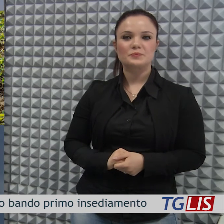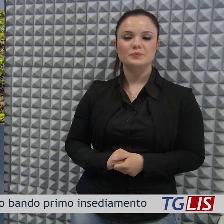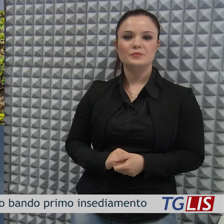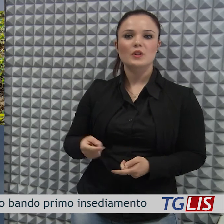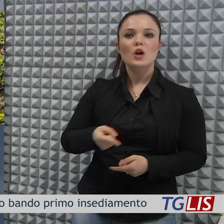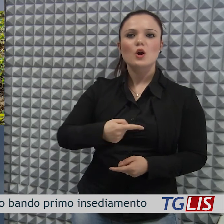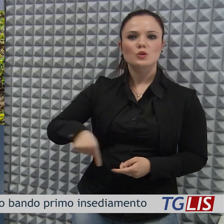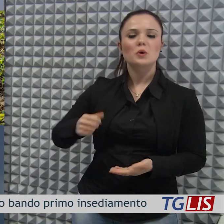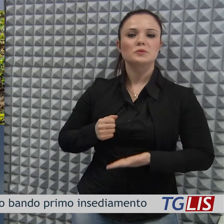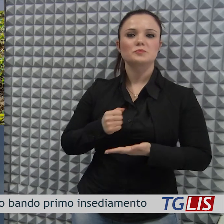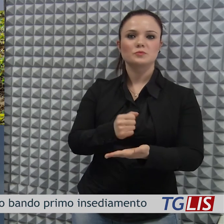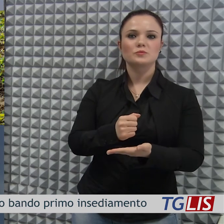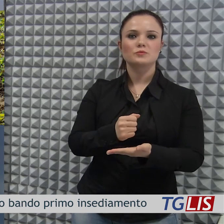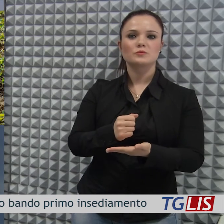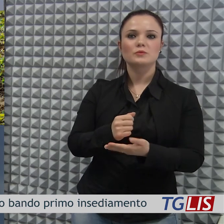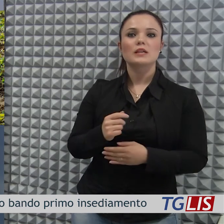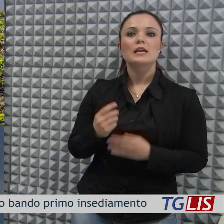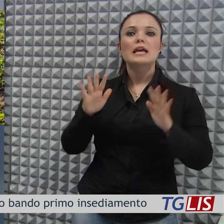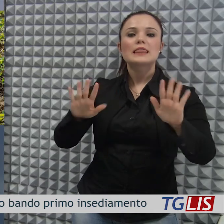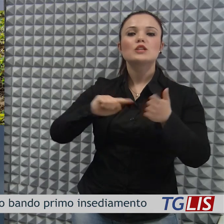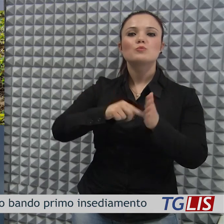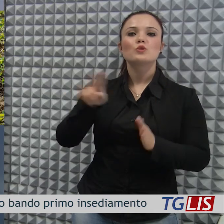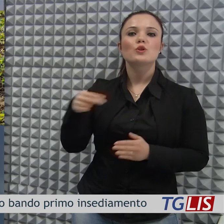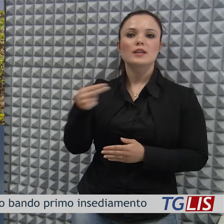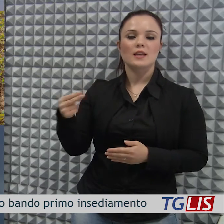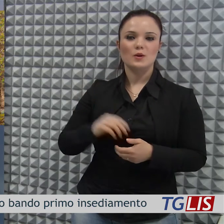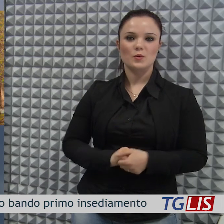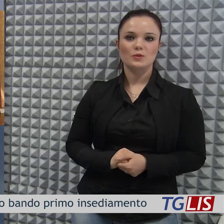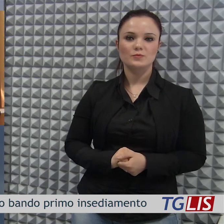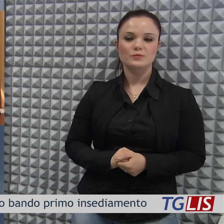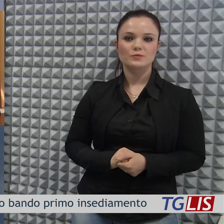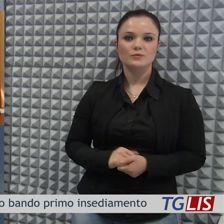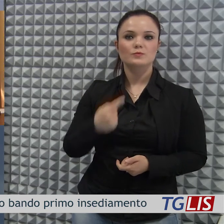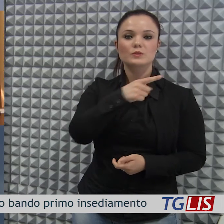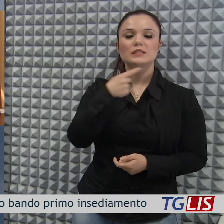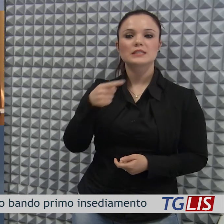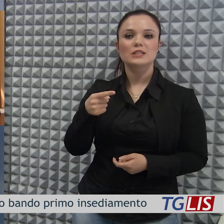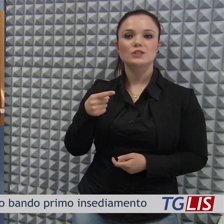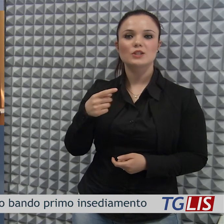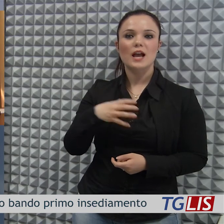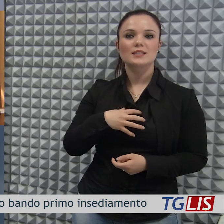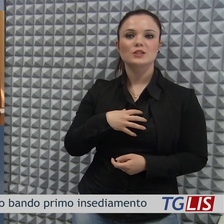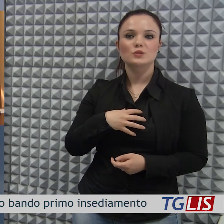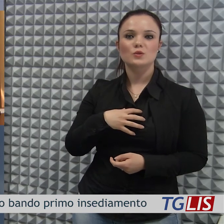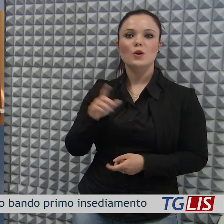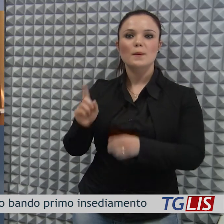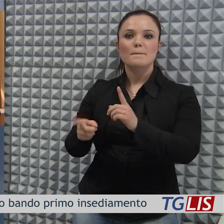disponibili ulteriori 10 milioni di euro. Lo rende noto l'assessore alle politiche